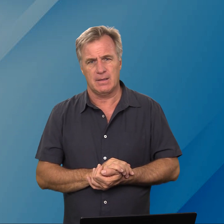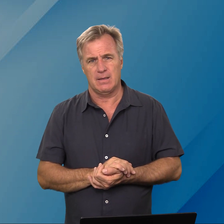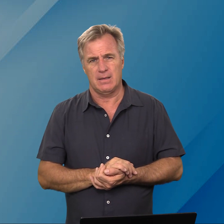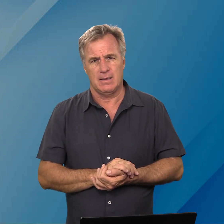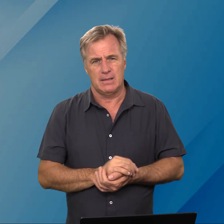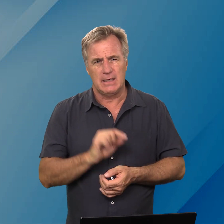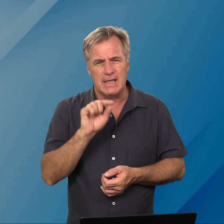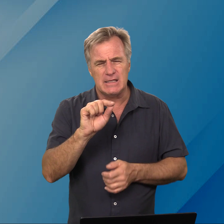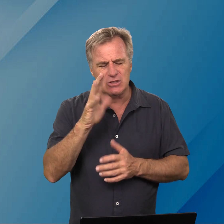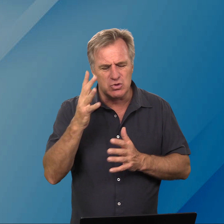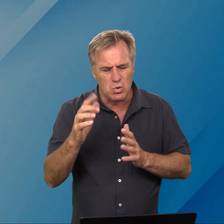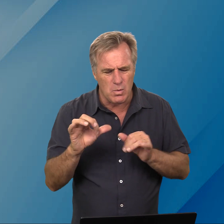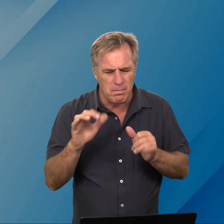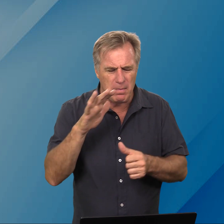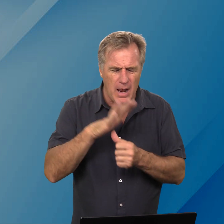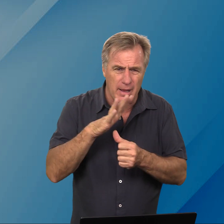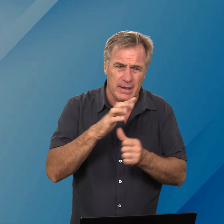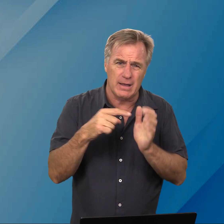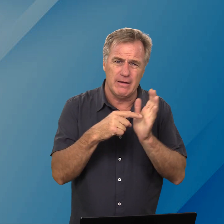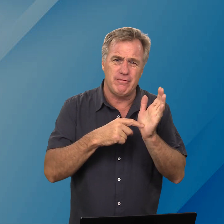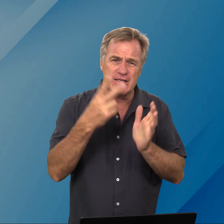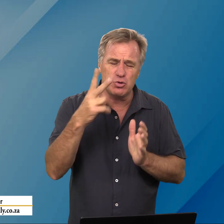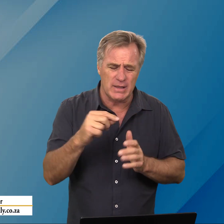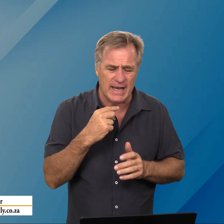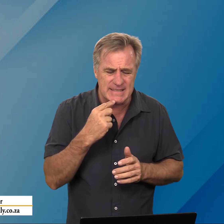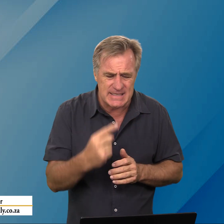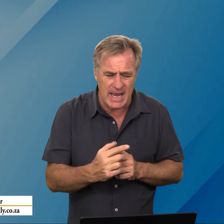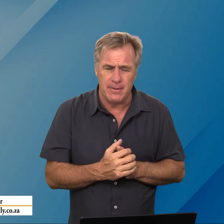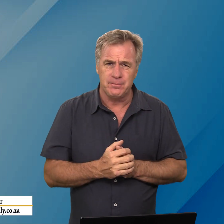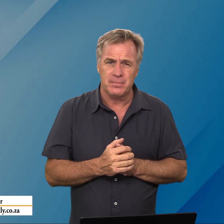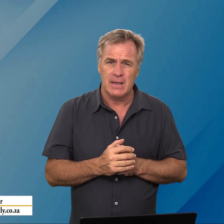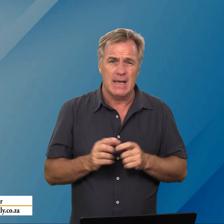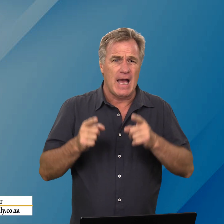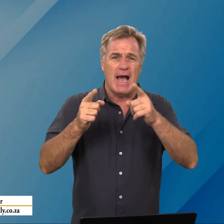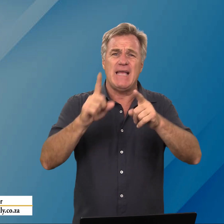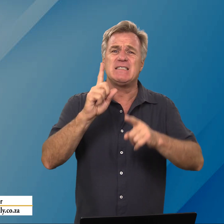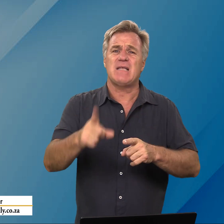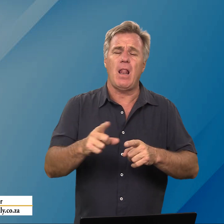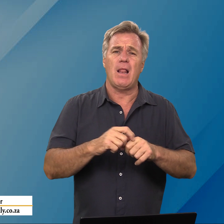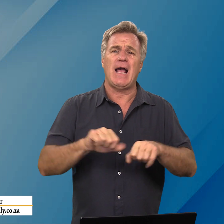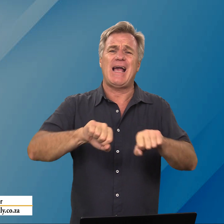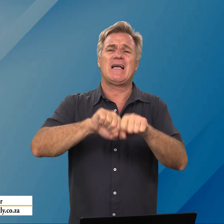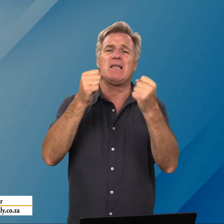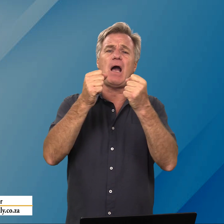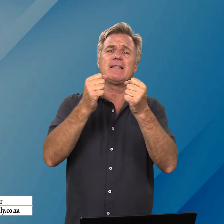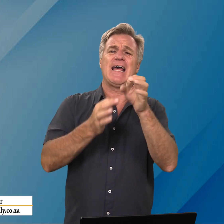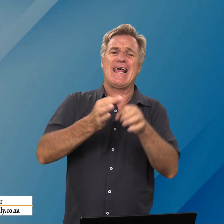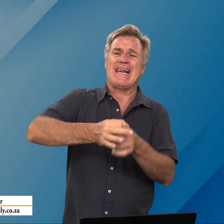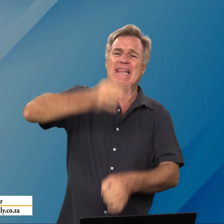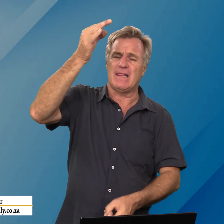Dan hierdie so belangrijk in vers 20 hy sê Hy sal een geknakte riet